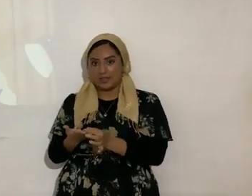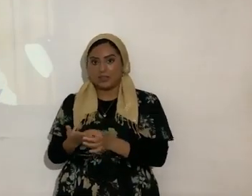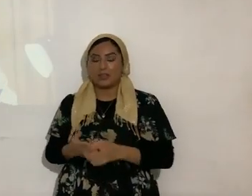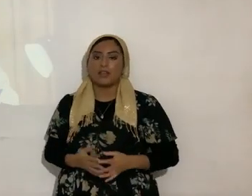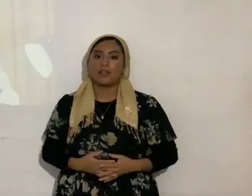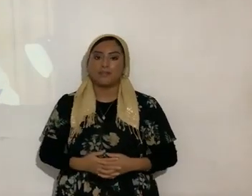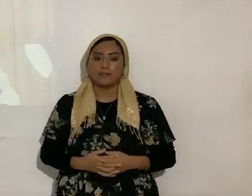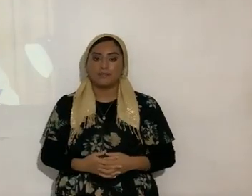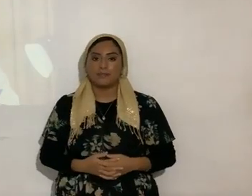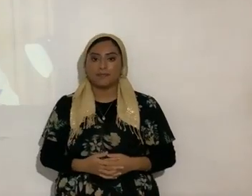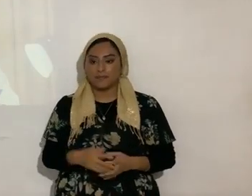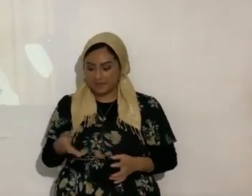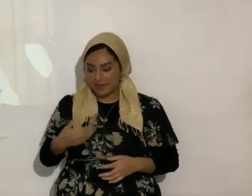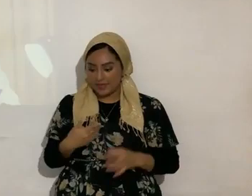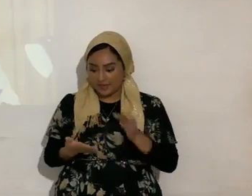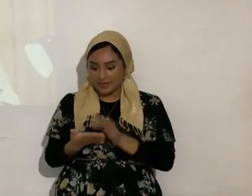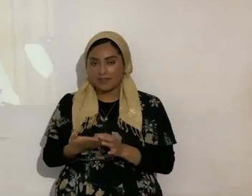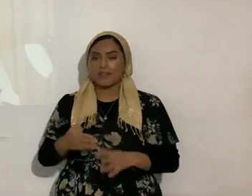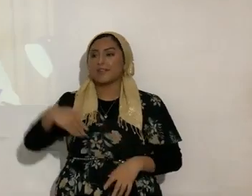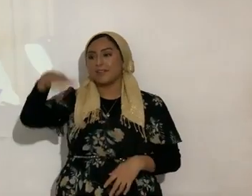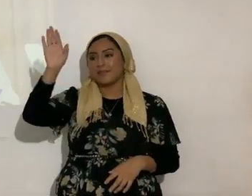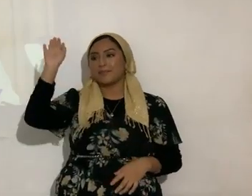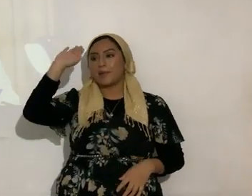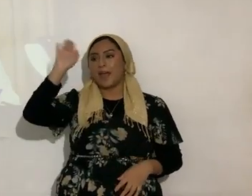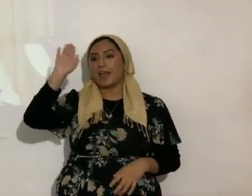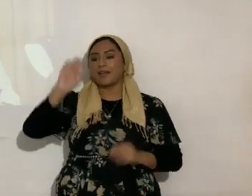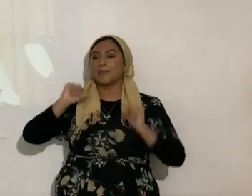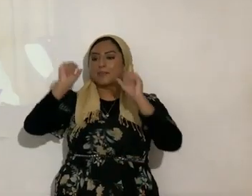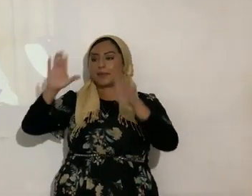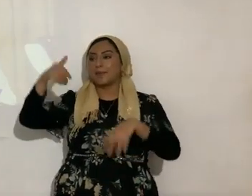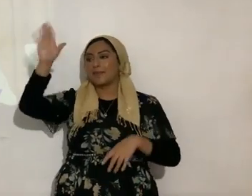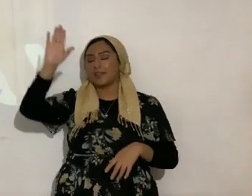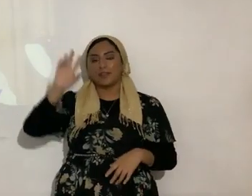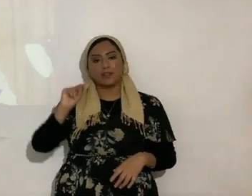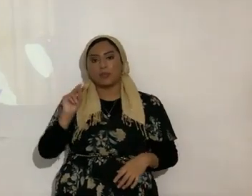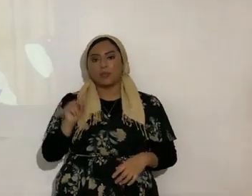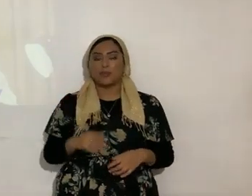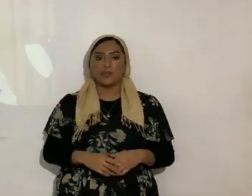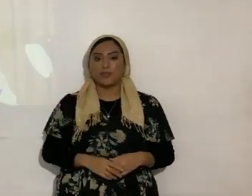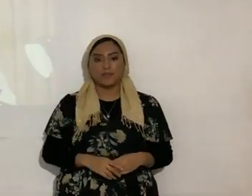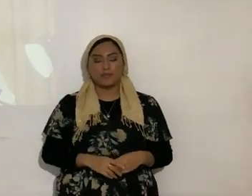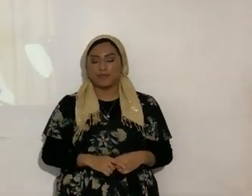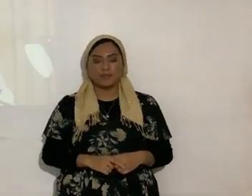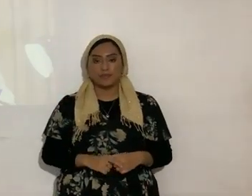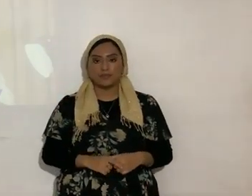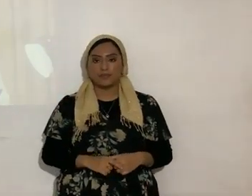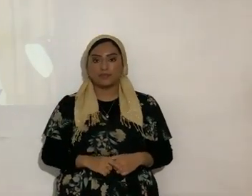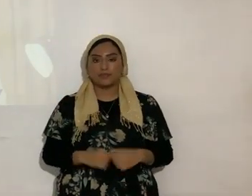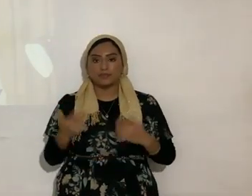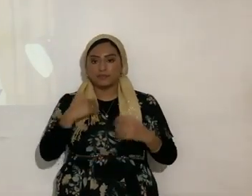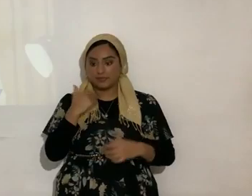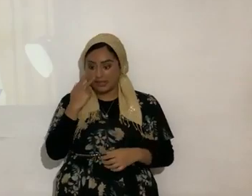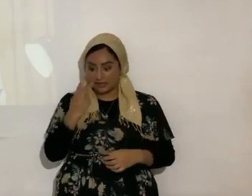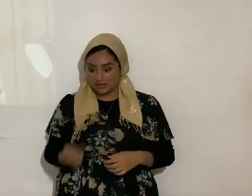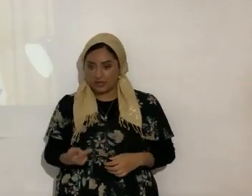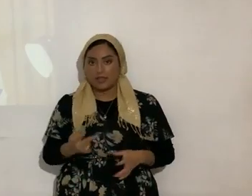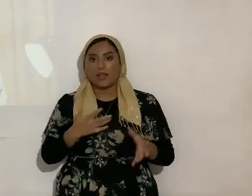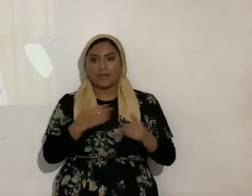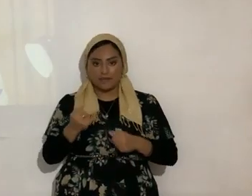ay mira tienes un hoyo que te vaya muy bien ¿verdad? te bendigo no no no no lógico por loiga rápido me nace